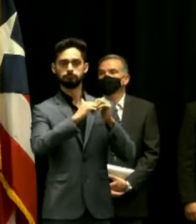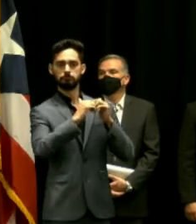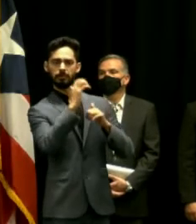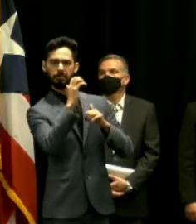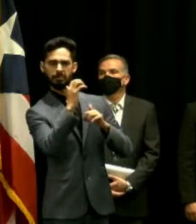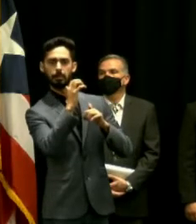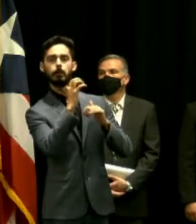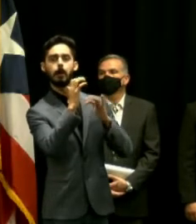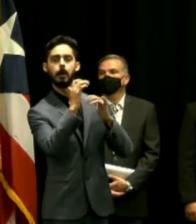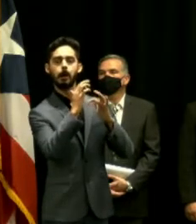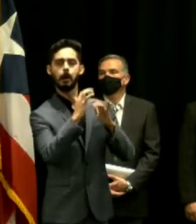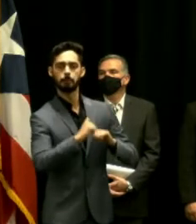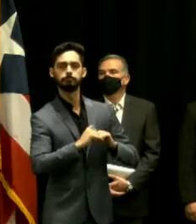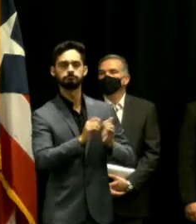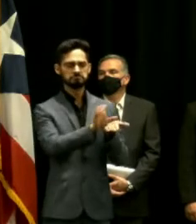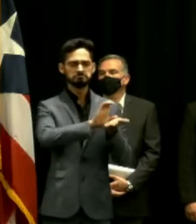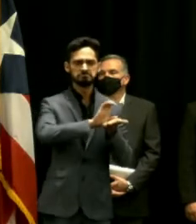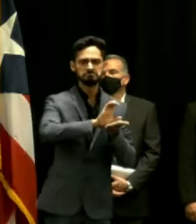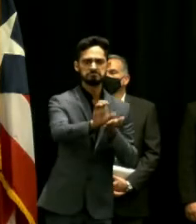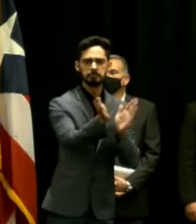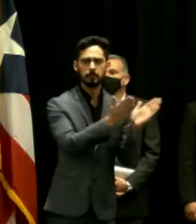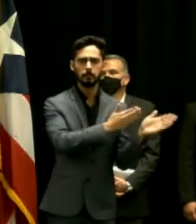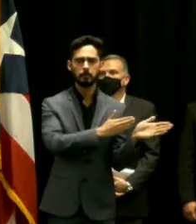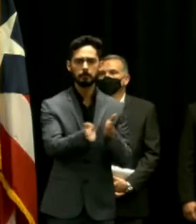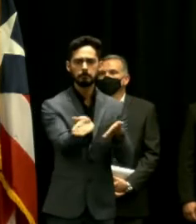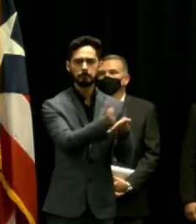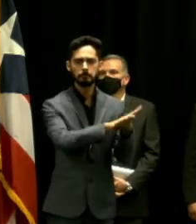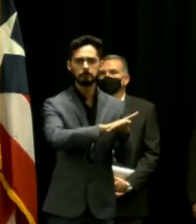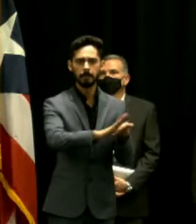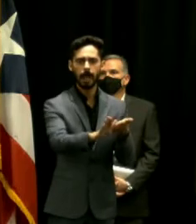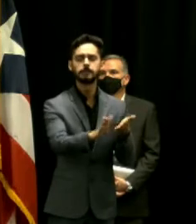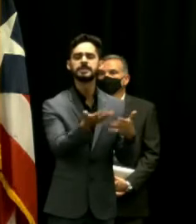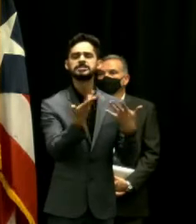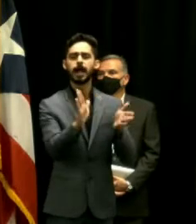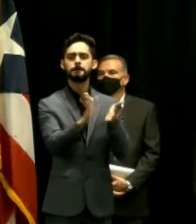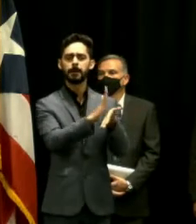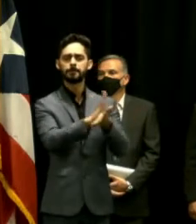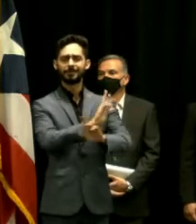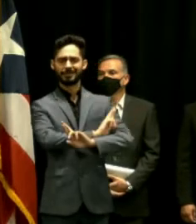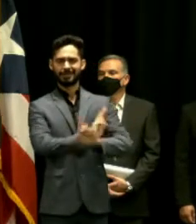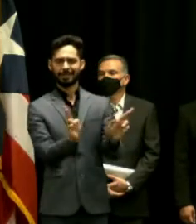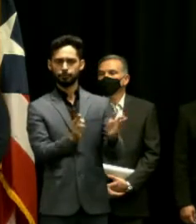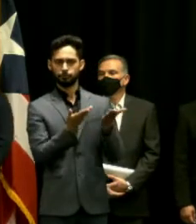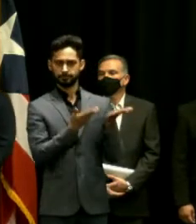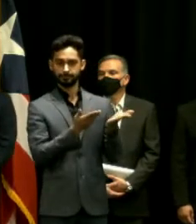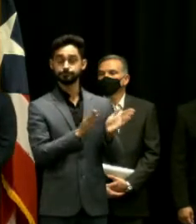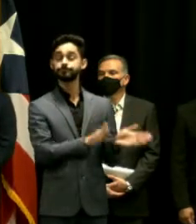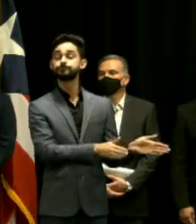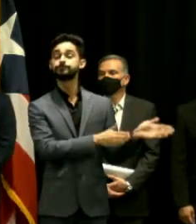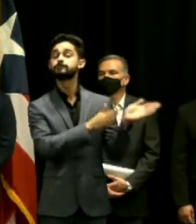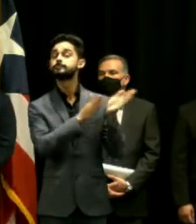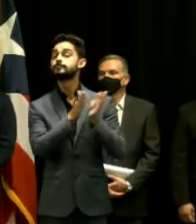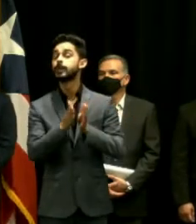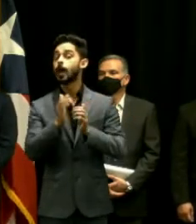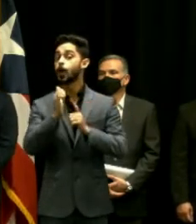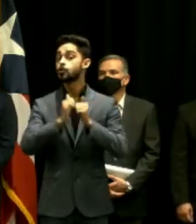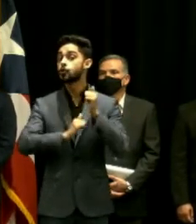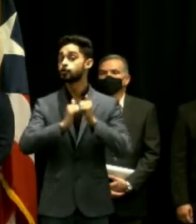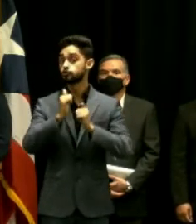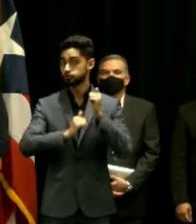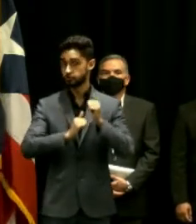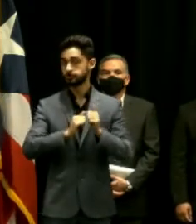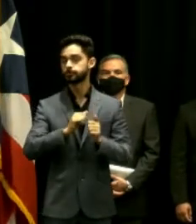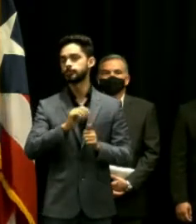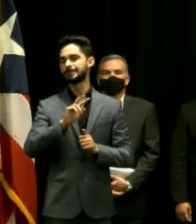el terreno preparado y todos los permisos entonces la construcción comienza en el segundo